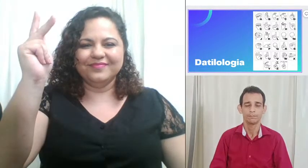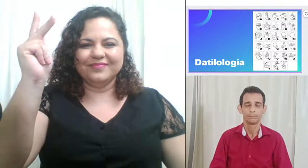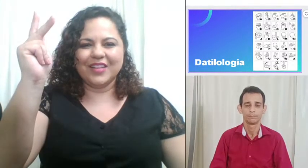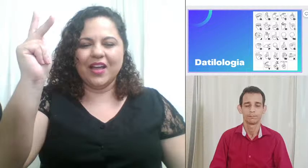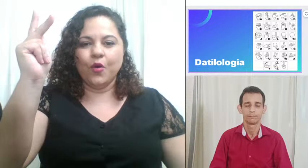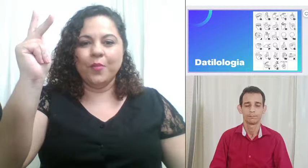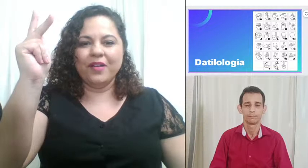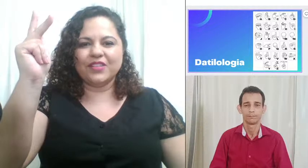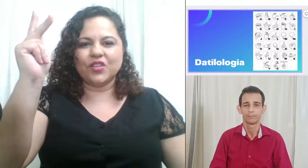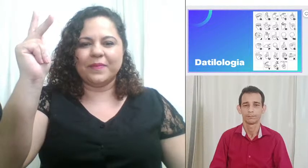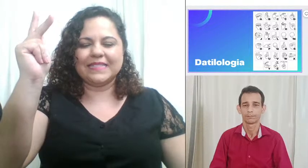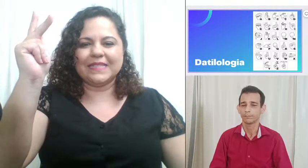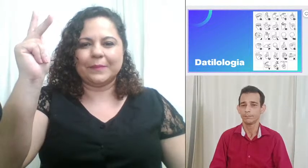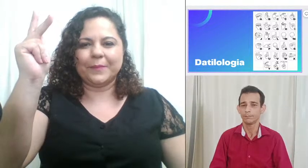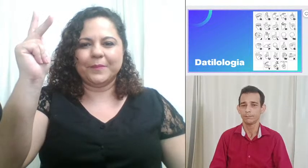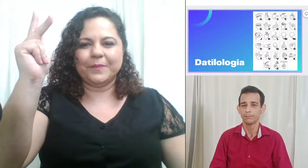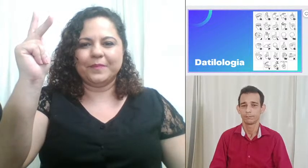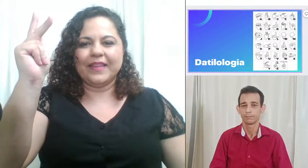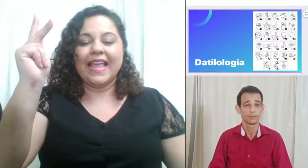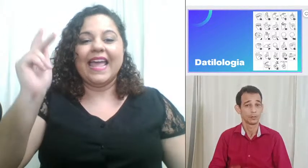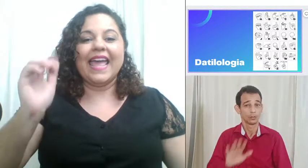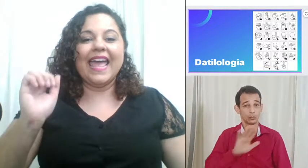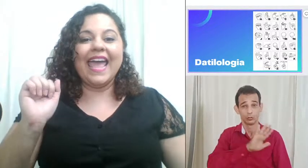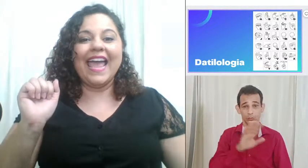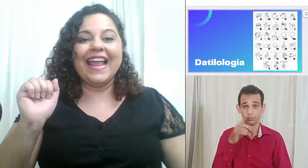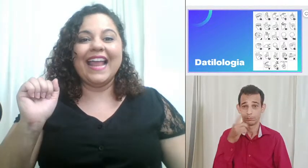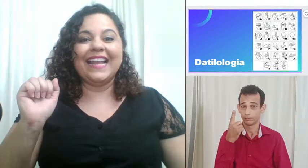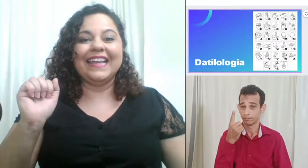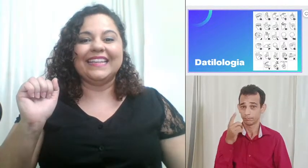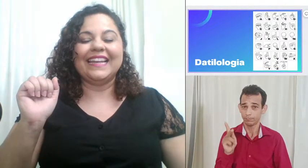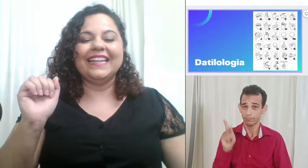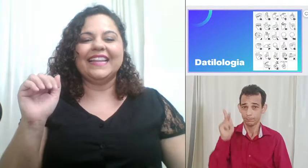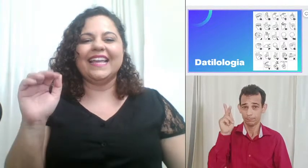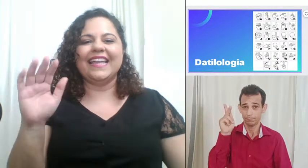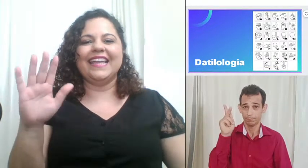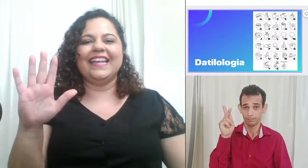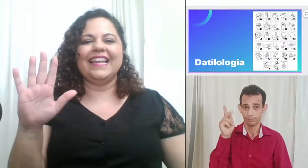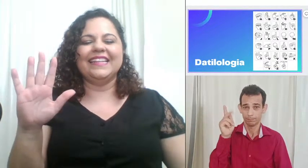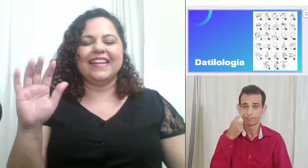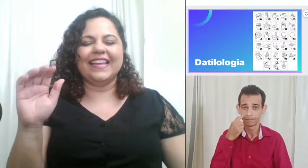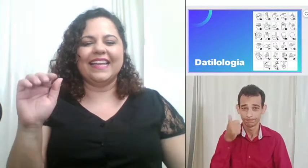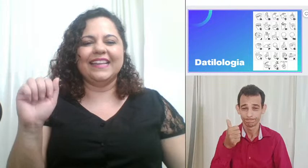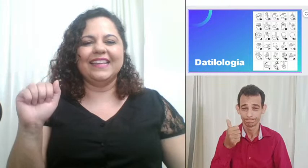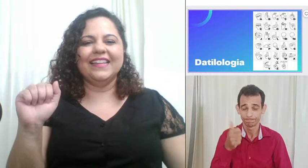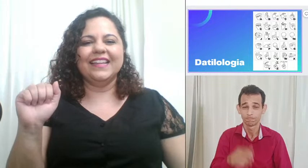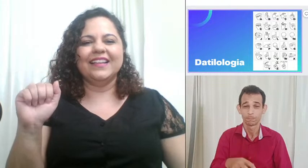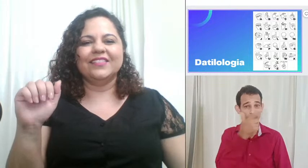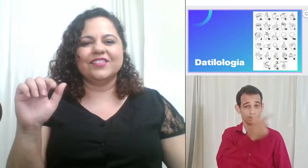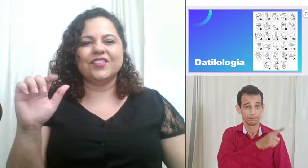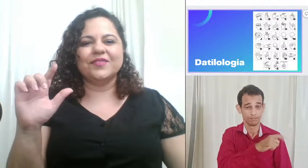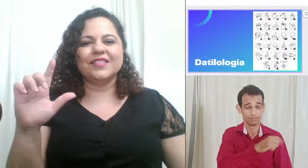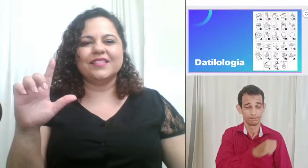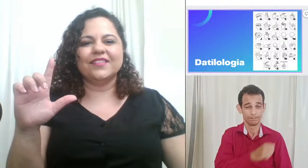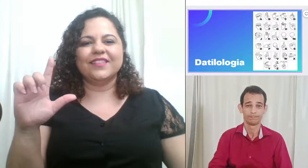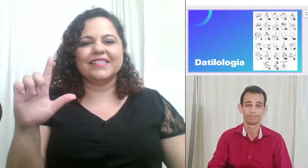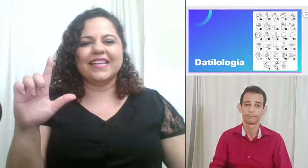uma vez só para cima L a letra L a letra L nós vamos fazer